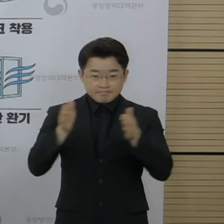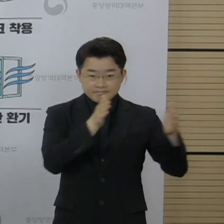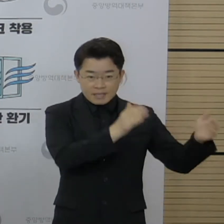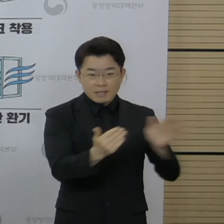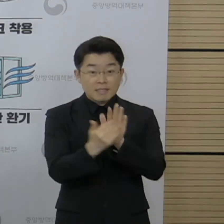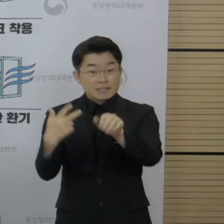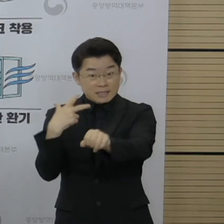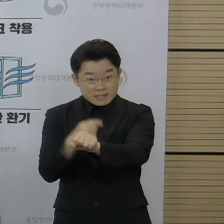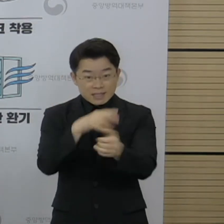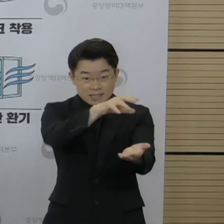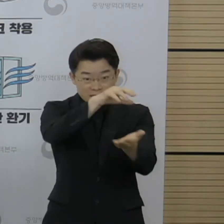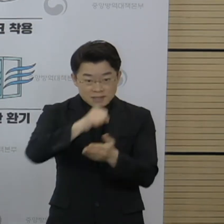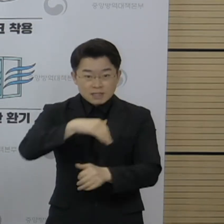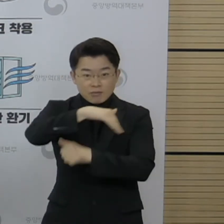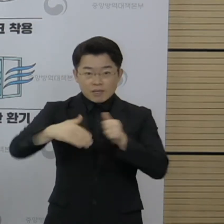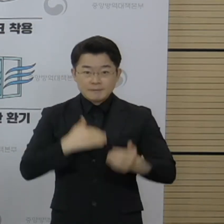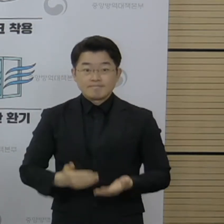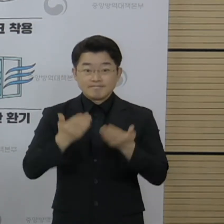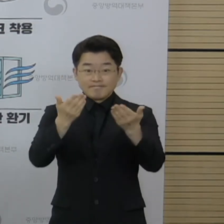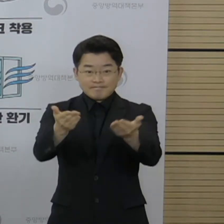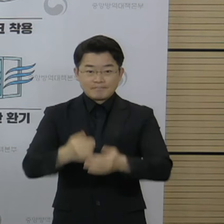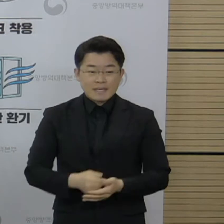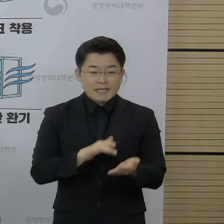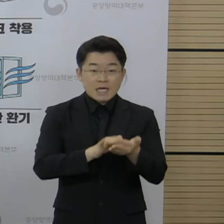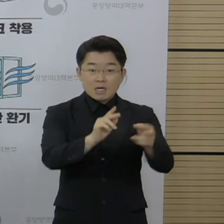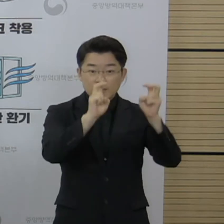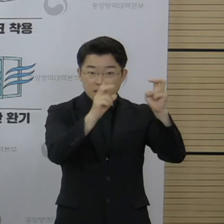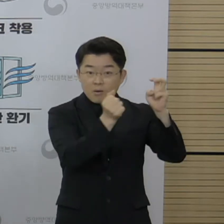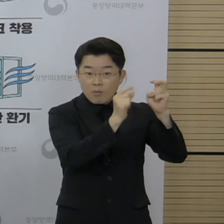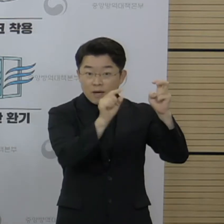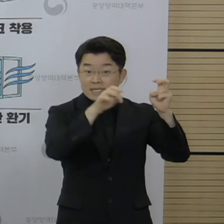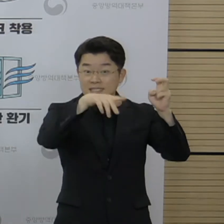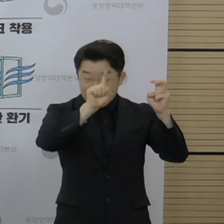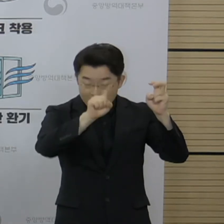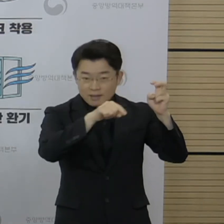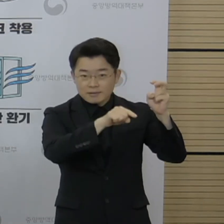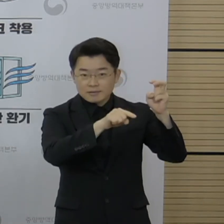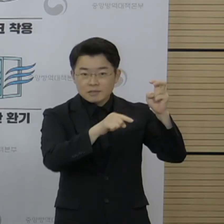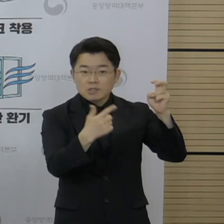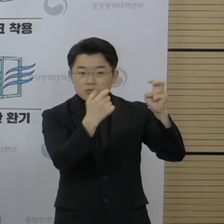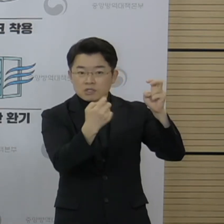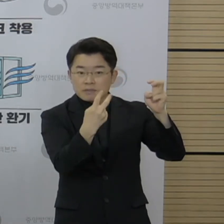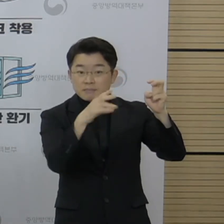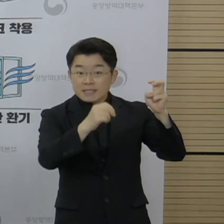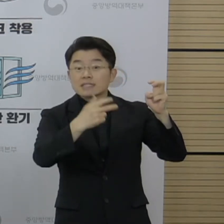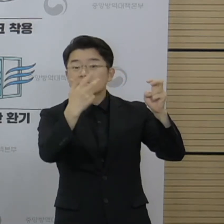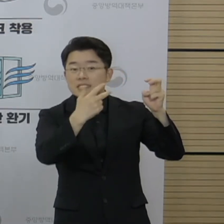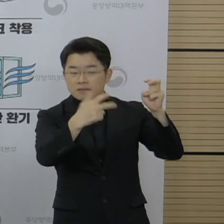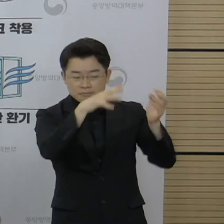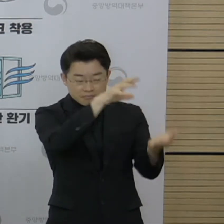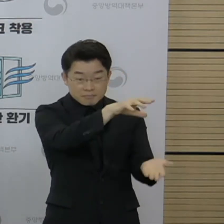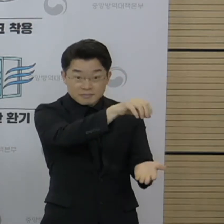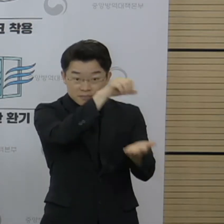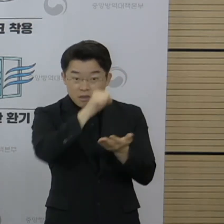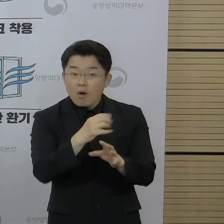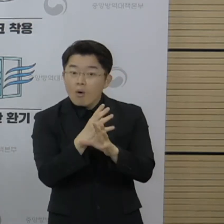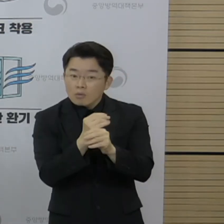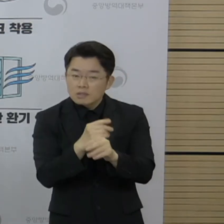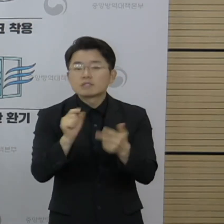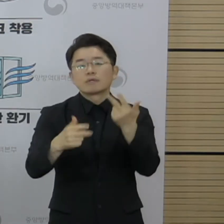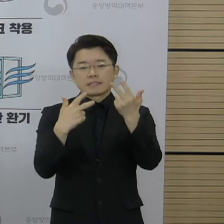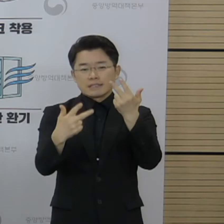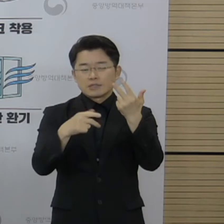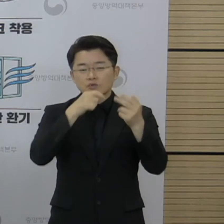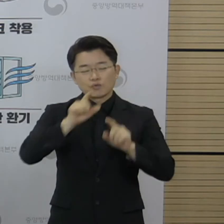현황입니다. 개별 계약된 화이자 백신 62만 7천 회분이 7월